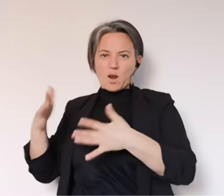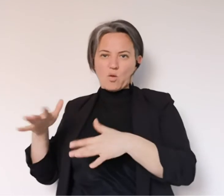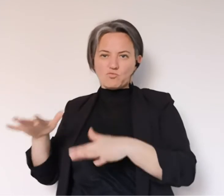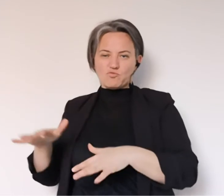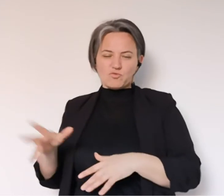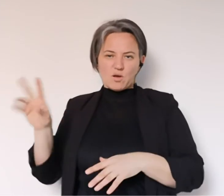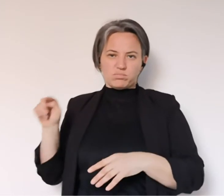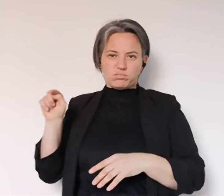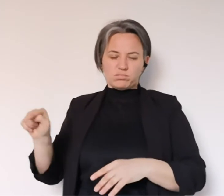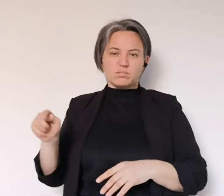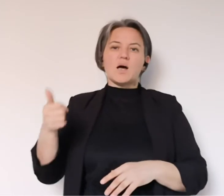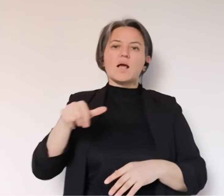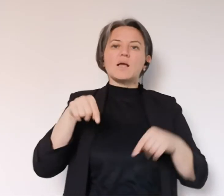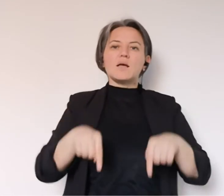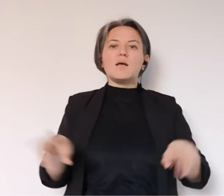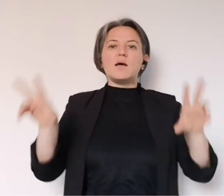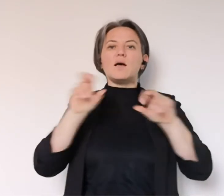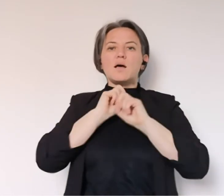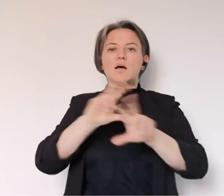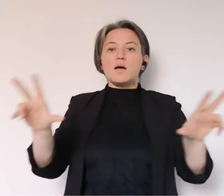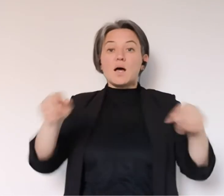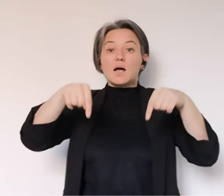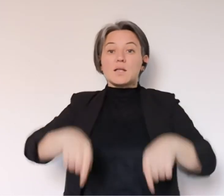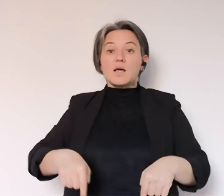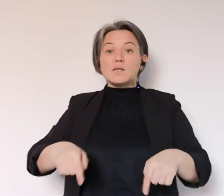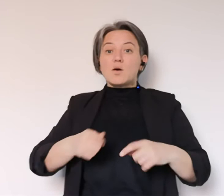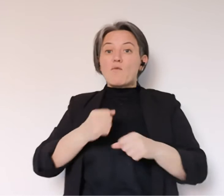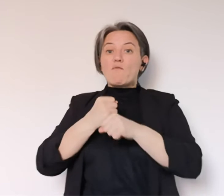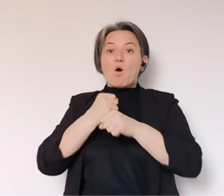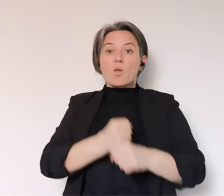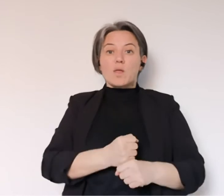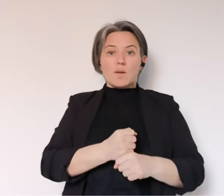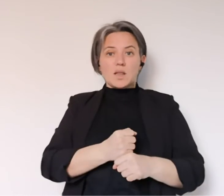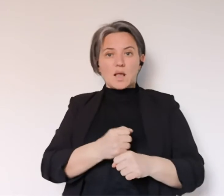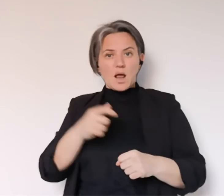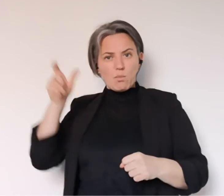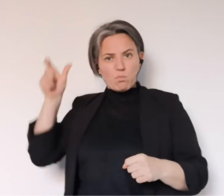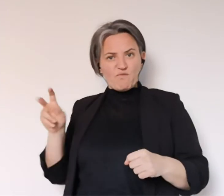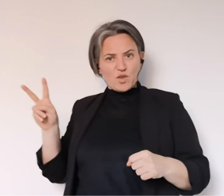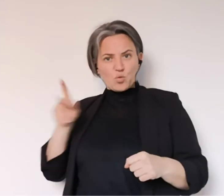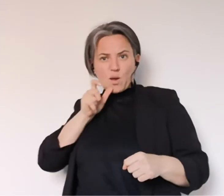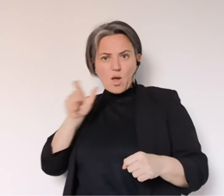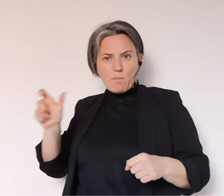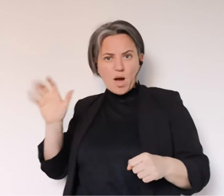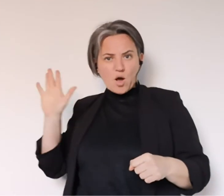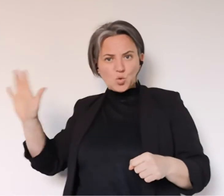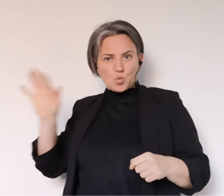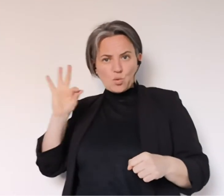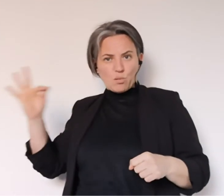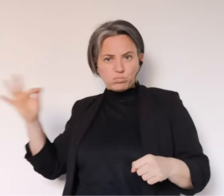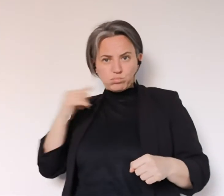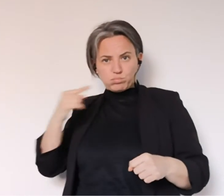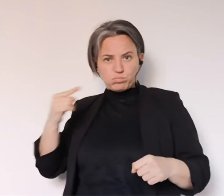sociosanitaria e non solo. È fondamentale per noi in questo momento uso